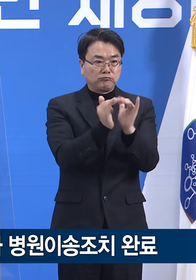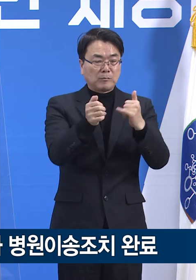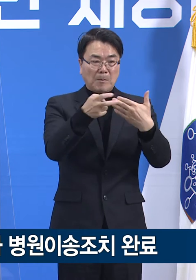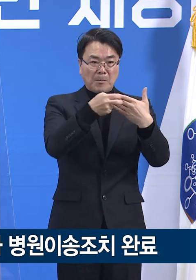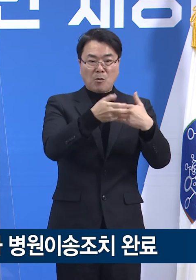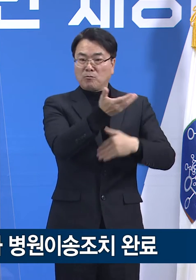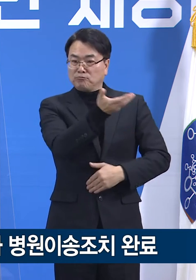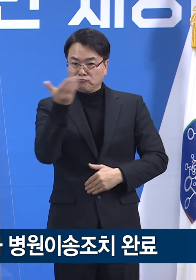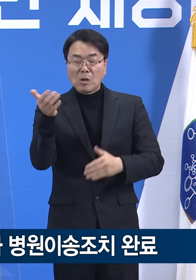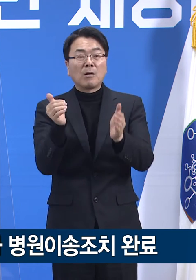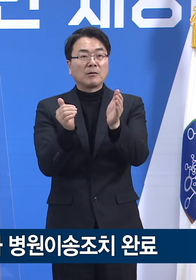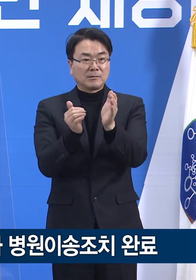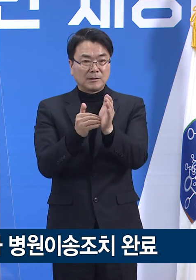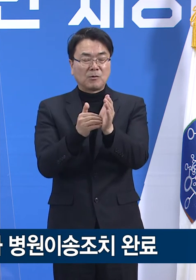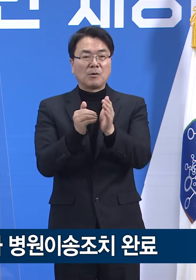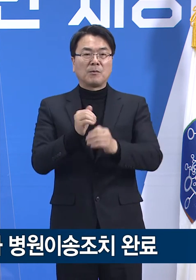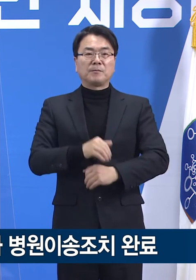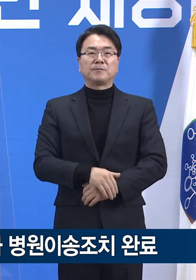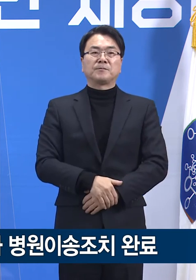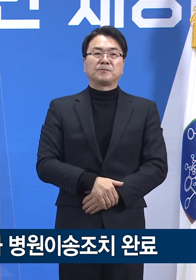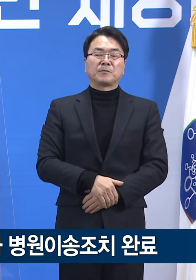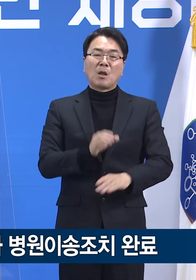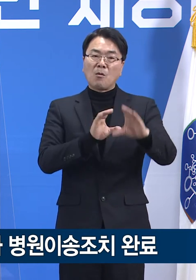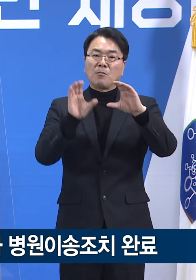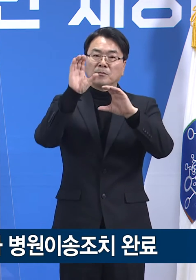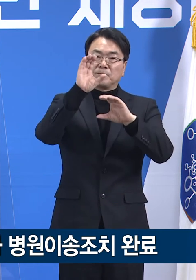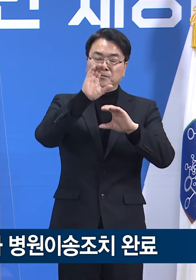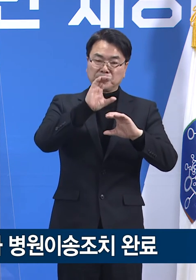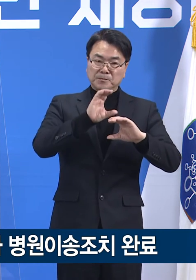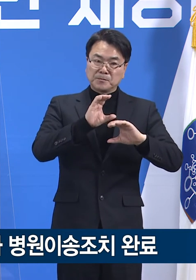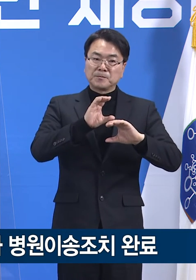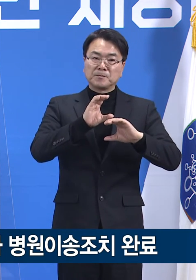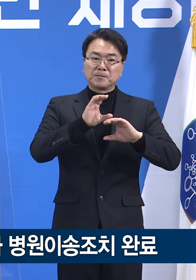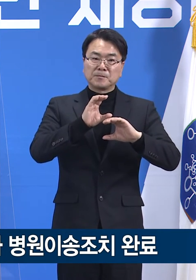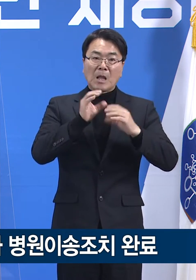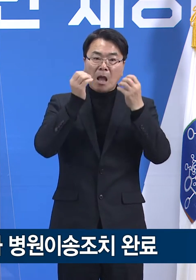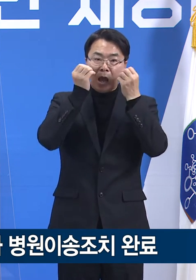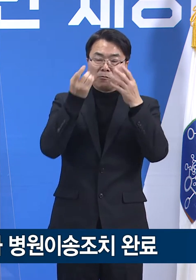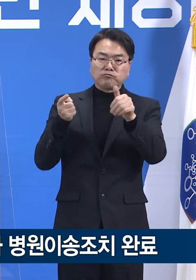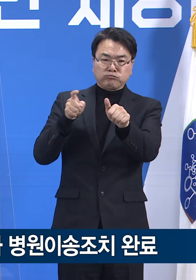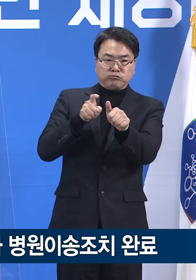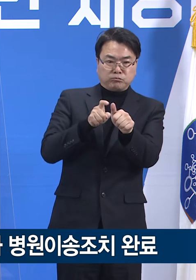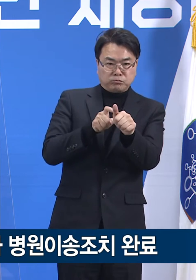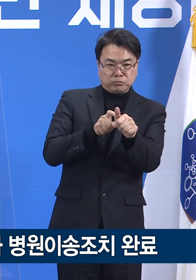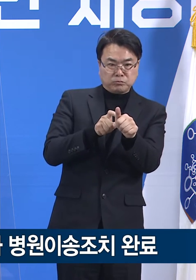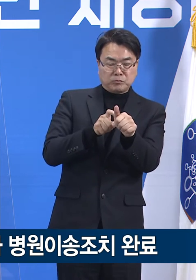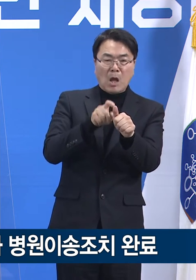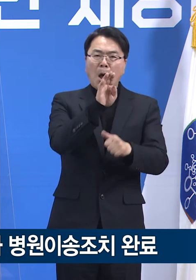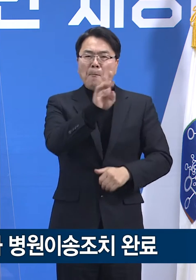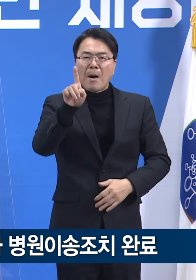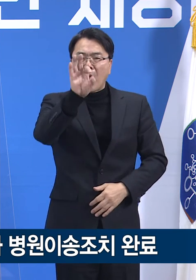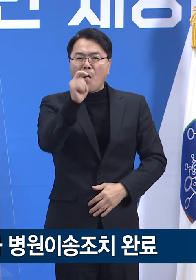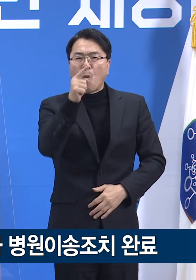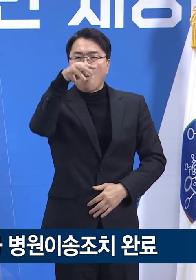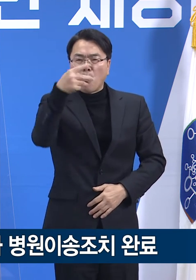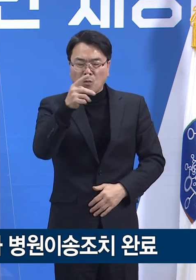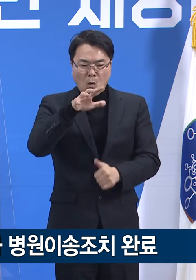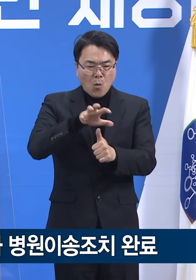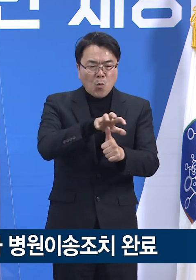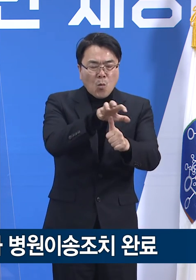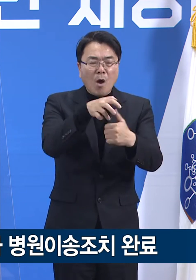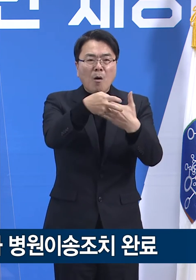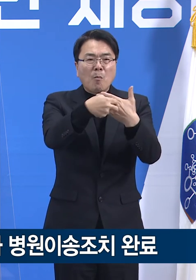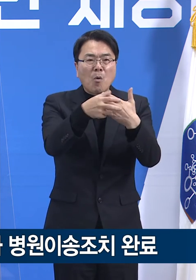조치 완료하였습니다. 아울러 신규 발생된 바오로 요양병원 확진자 5명은